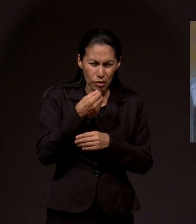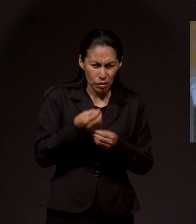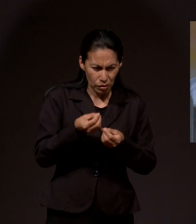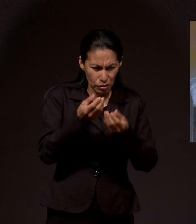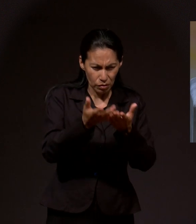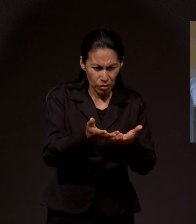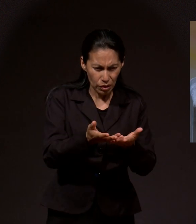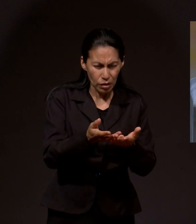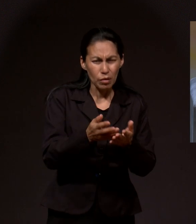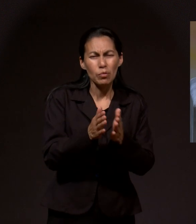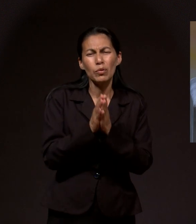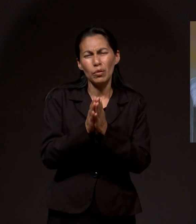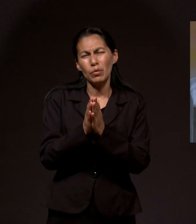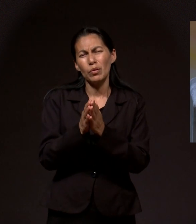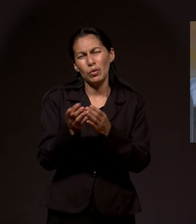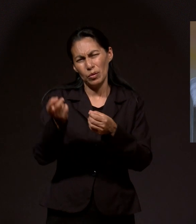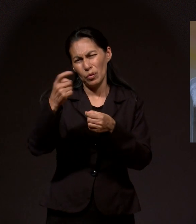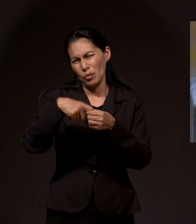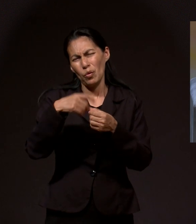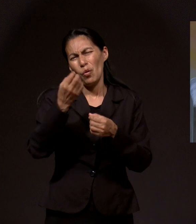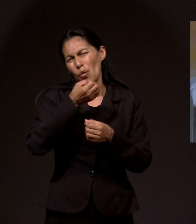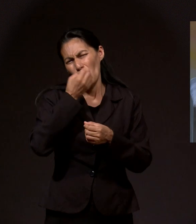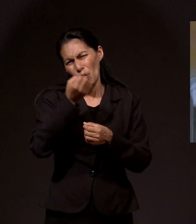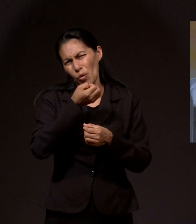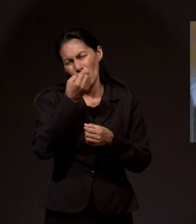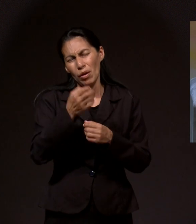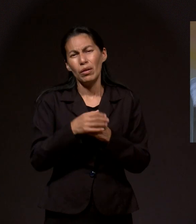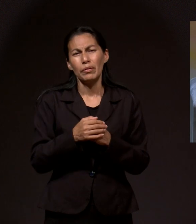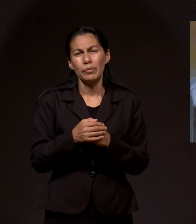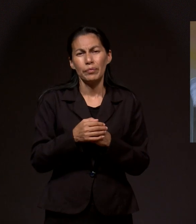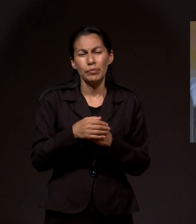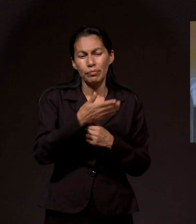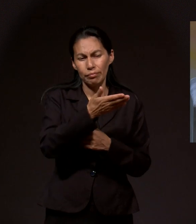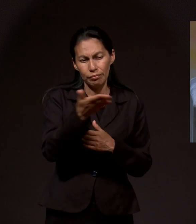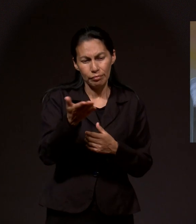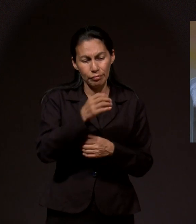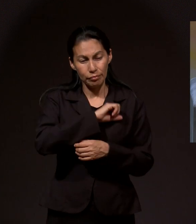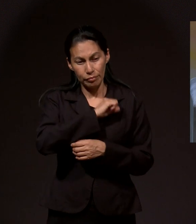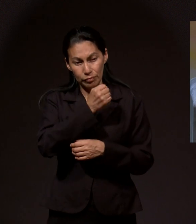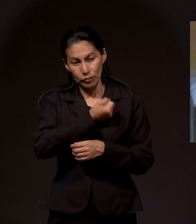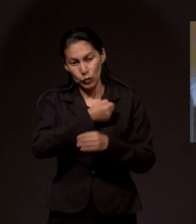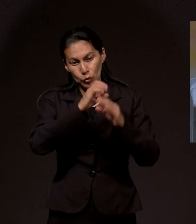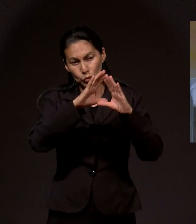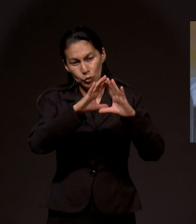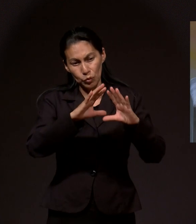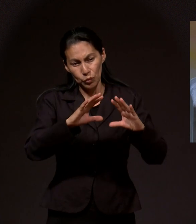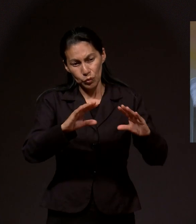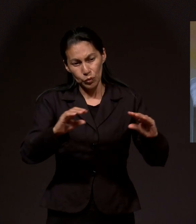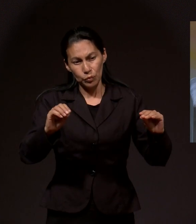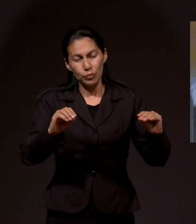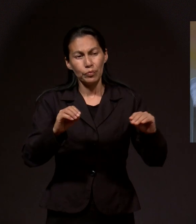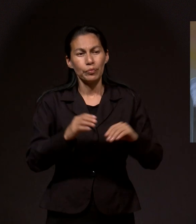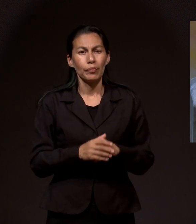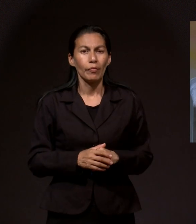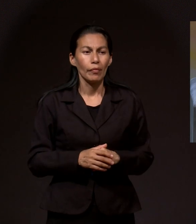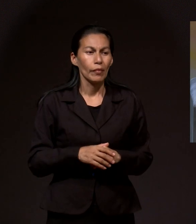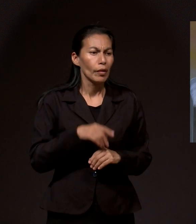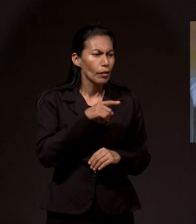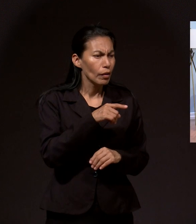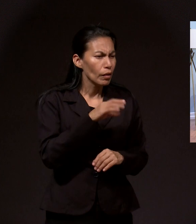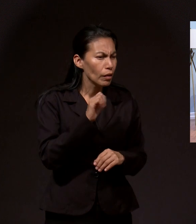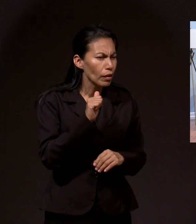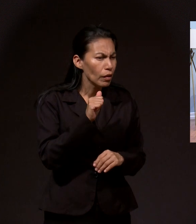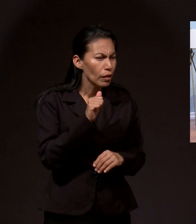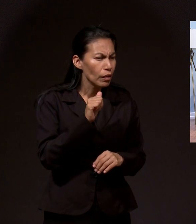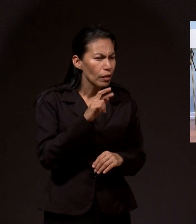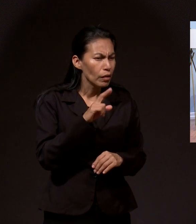pues, quiero también incluirlos en esta oración para que Dios obre en su salud y podamos tener mejores resultados. Carlitos,